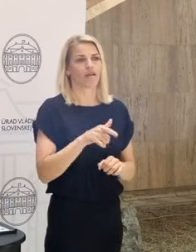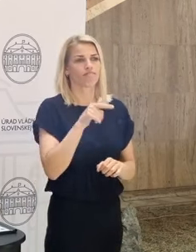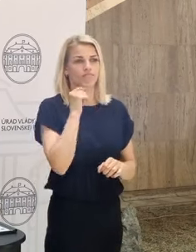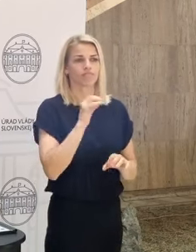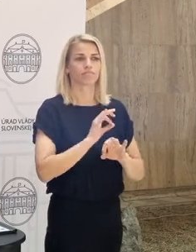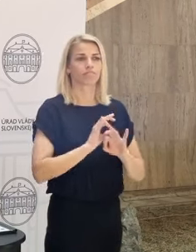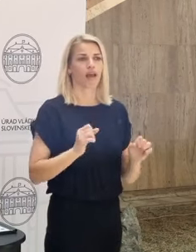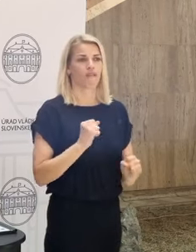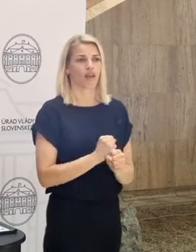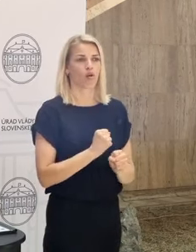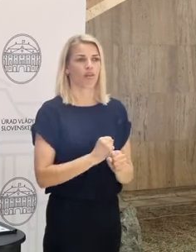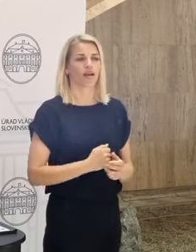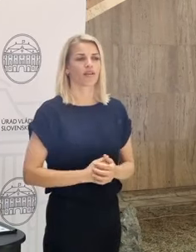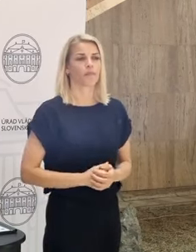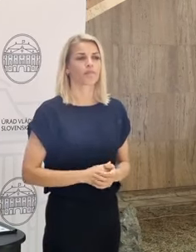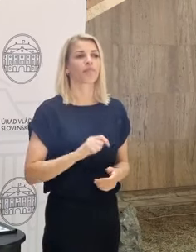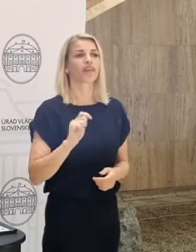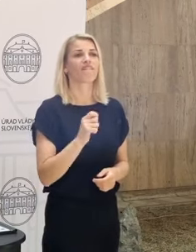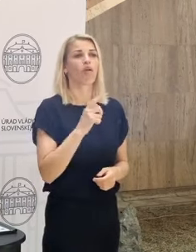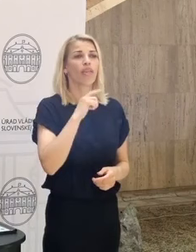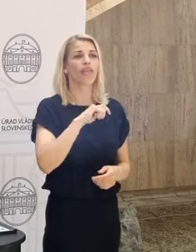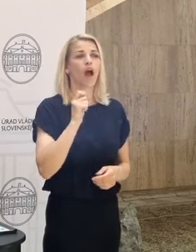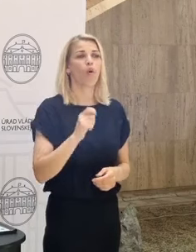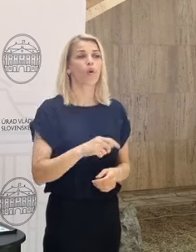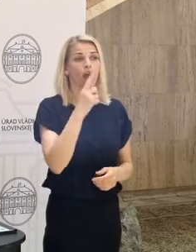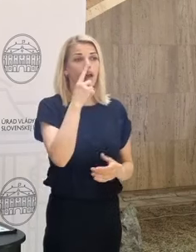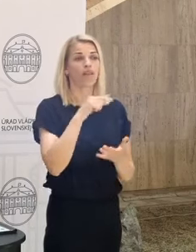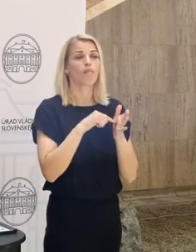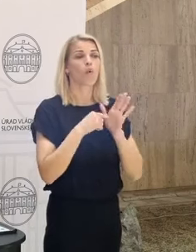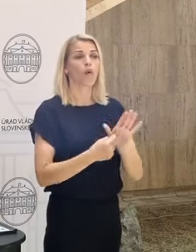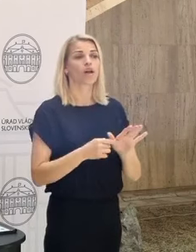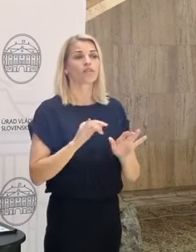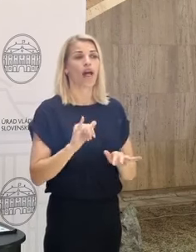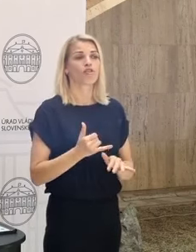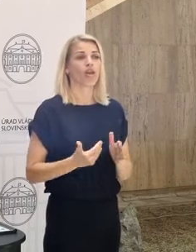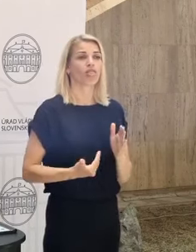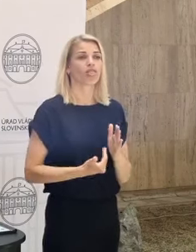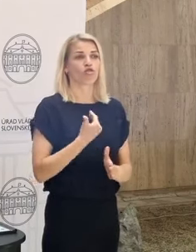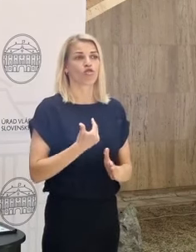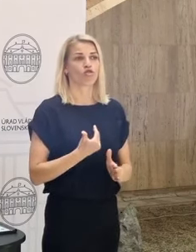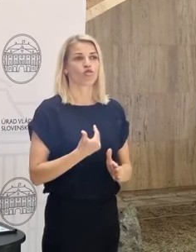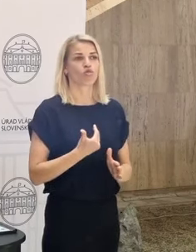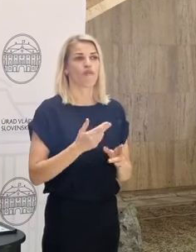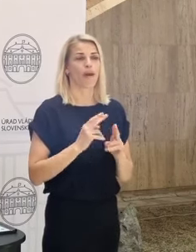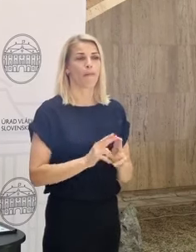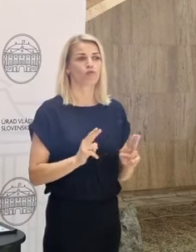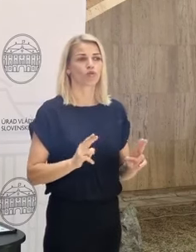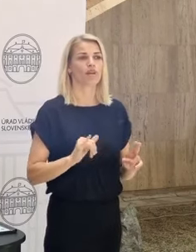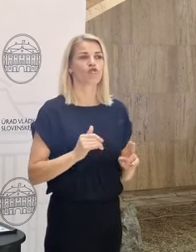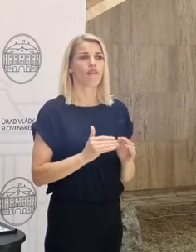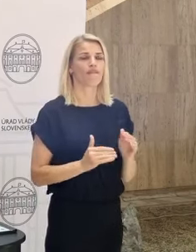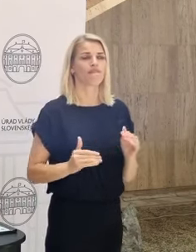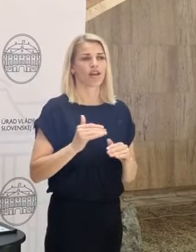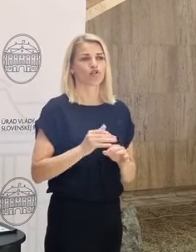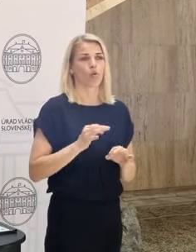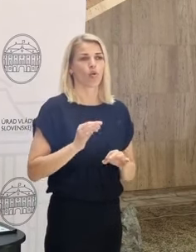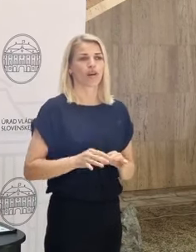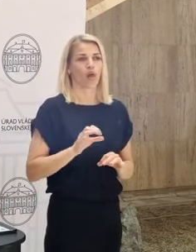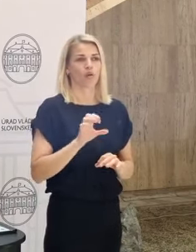správne. Vojna na Ukrajine ukázala ešte nový rozmer a ešte väčšiu rýchlosť EÚ.